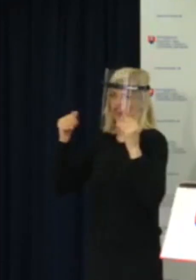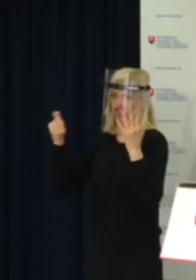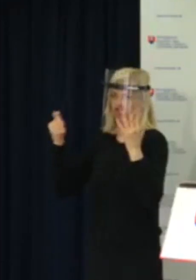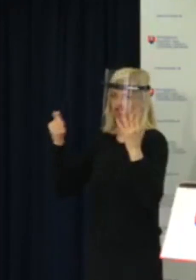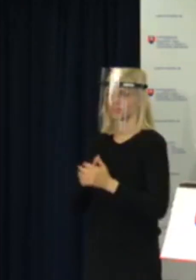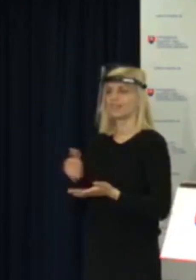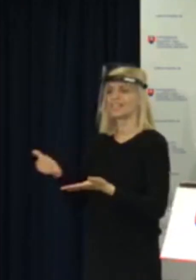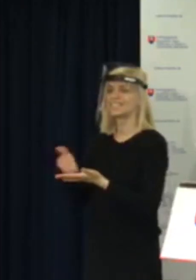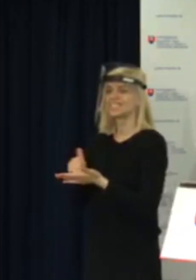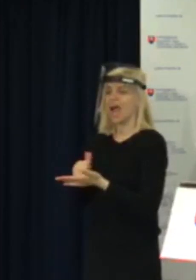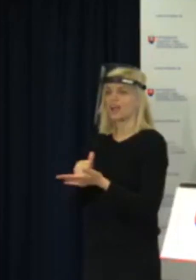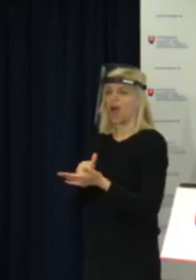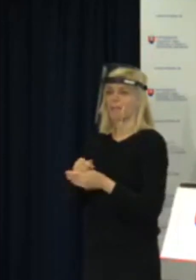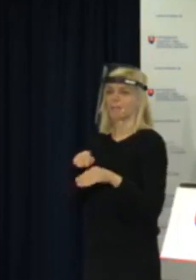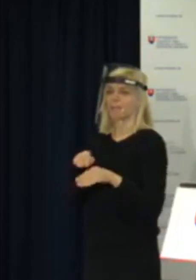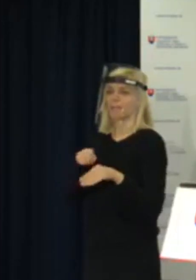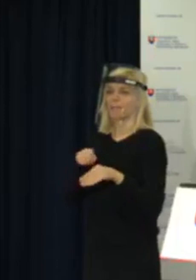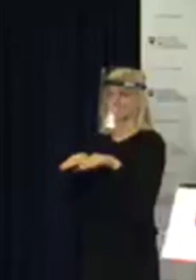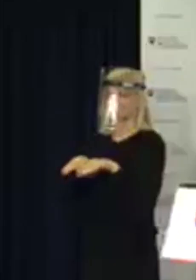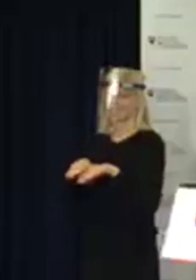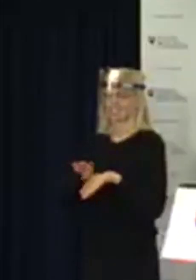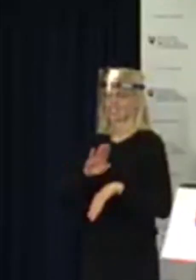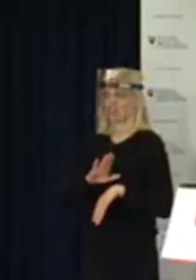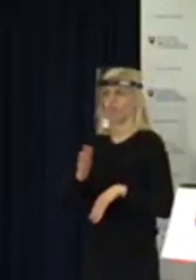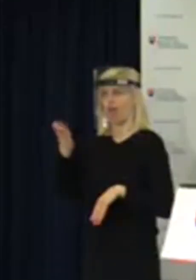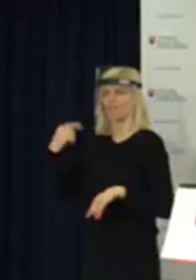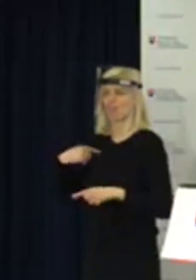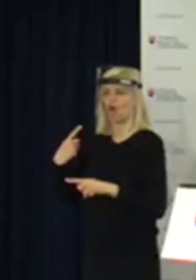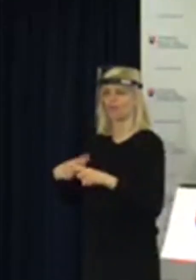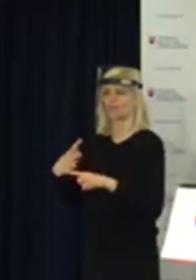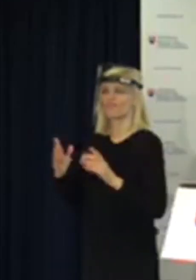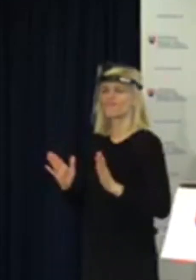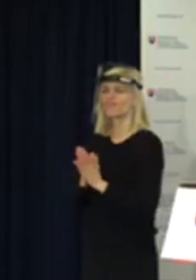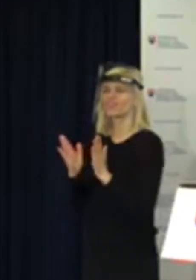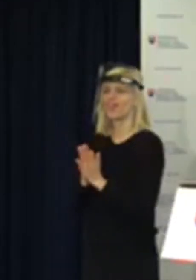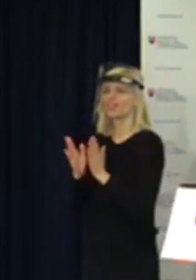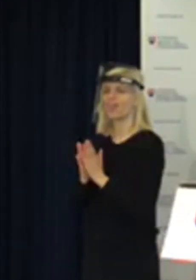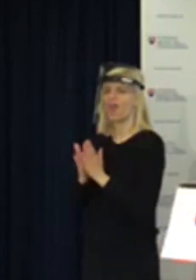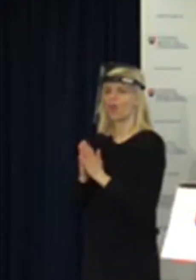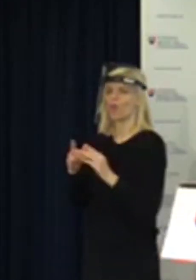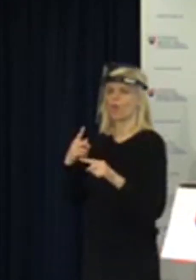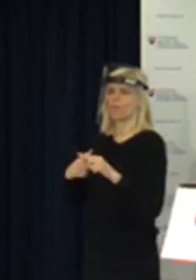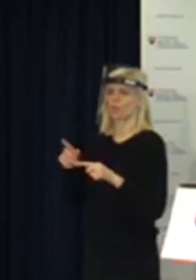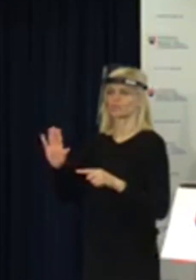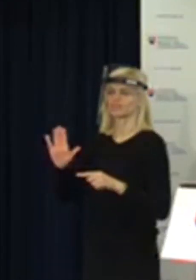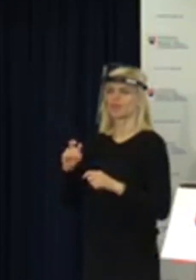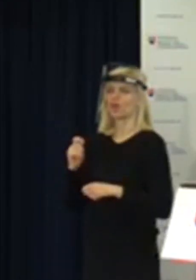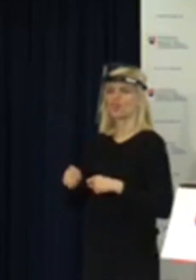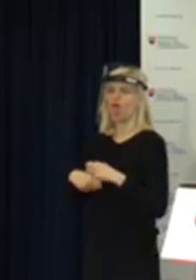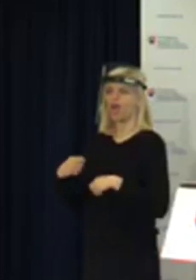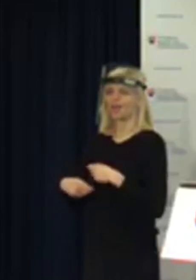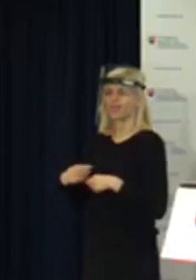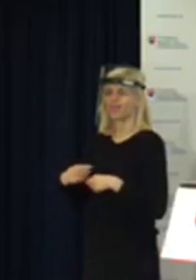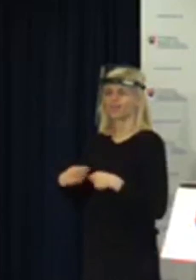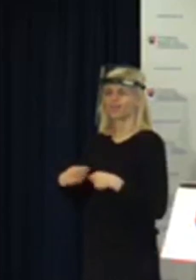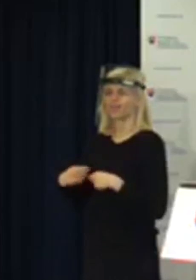v ministerskom Instagrame, ktorí postovali pravidelne každú nedelu aj s vašou kolegyňou pani Šprochovou. Budeme